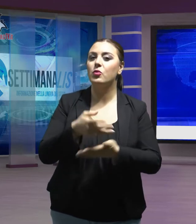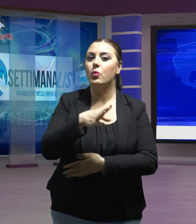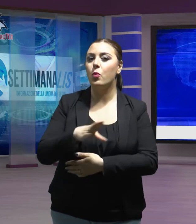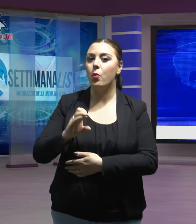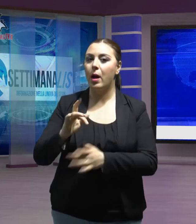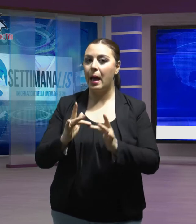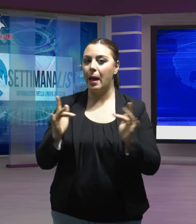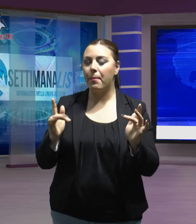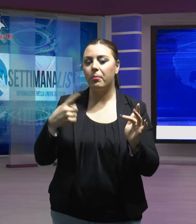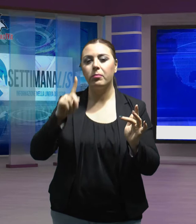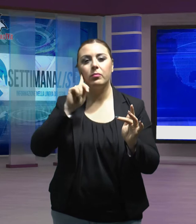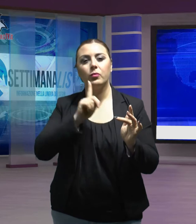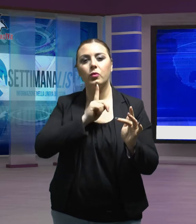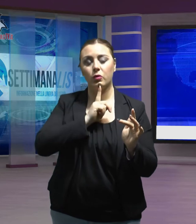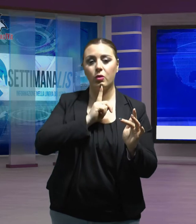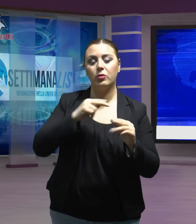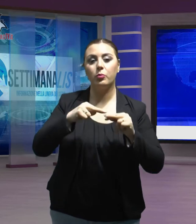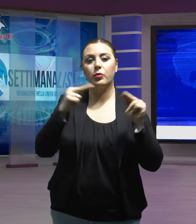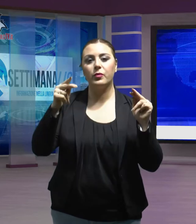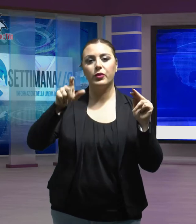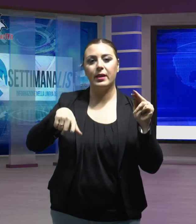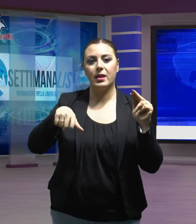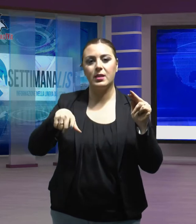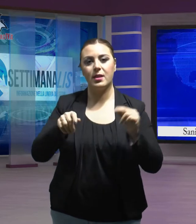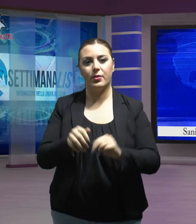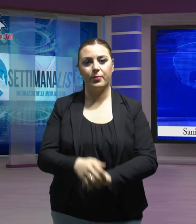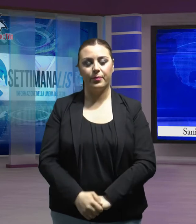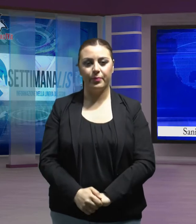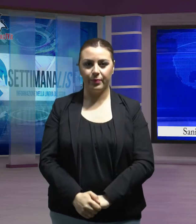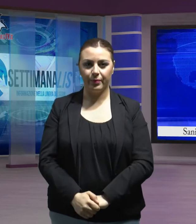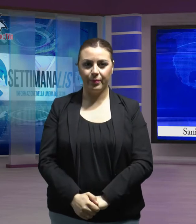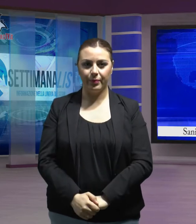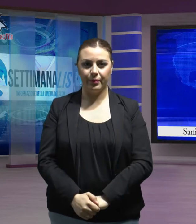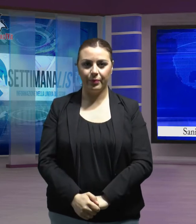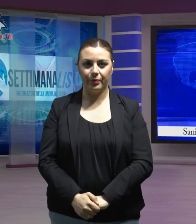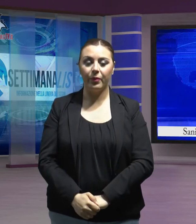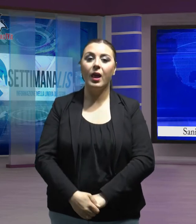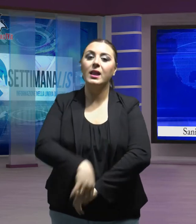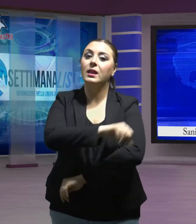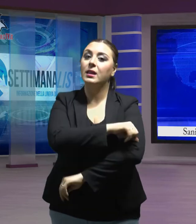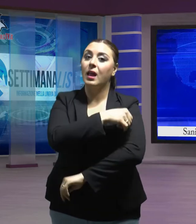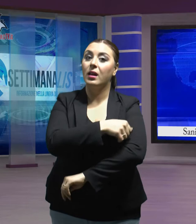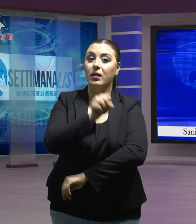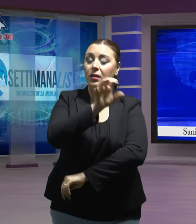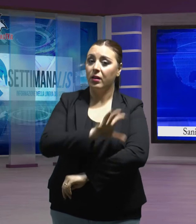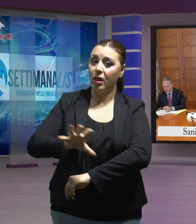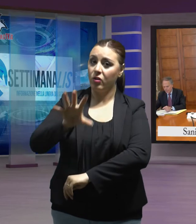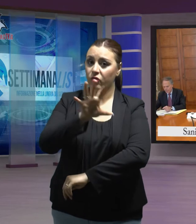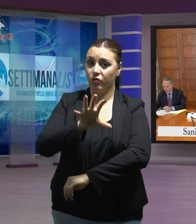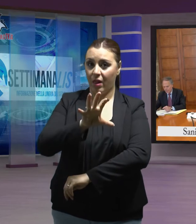sordi della provincia di Catanzaro. La sanità regionale calabrese